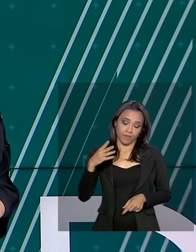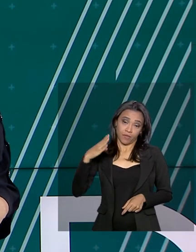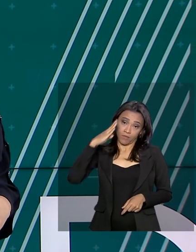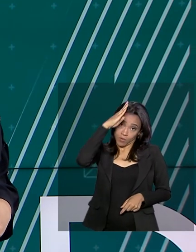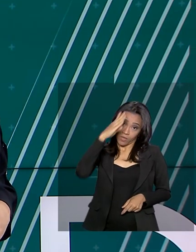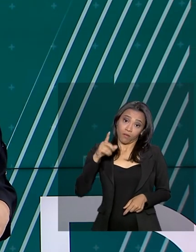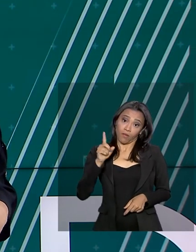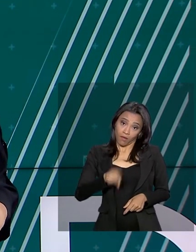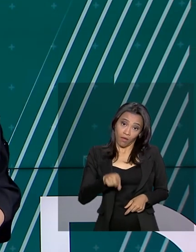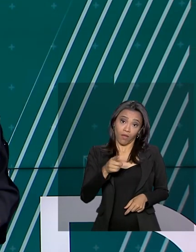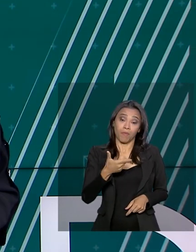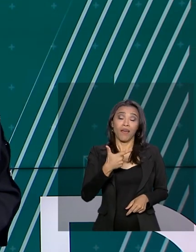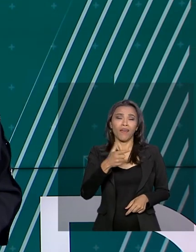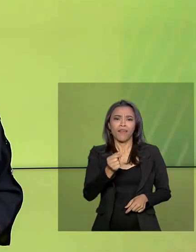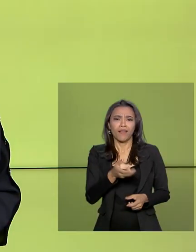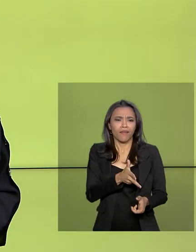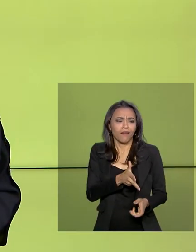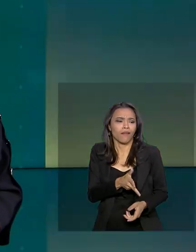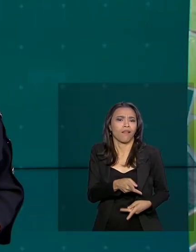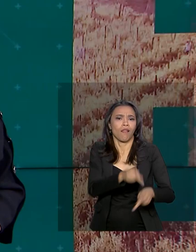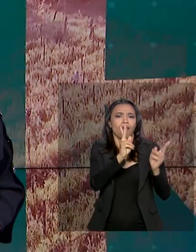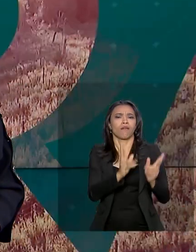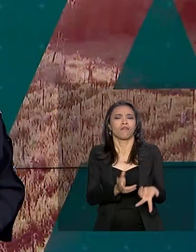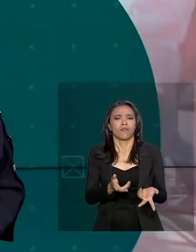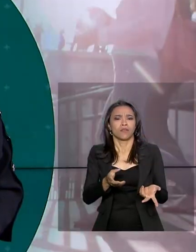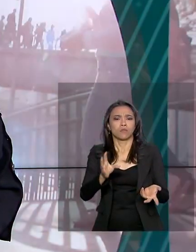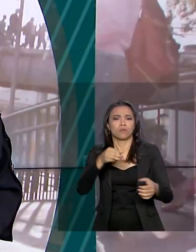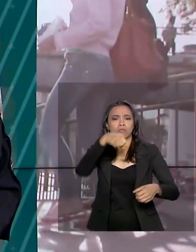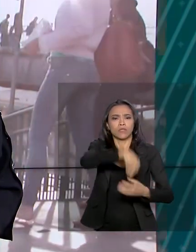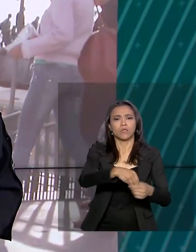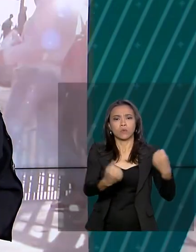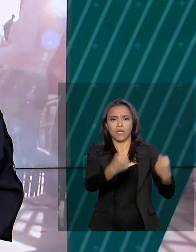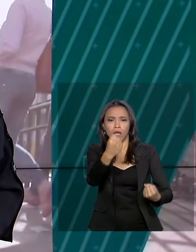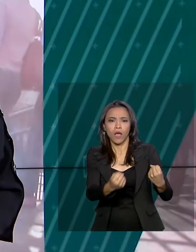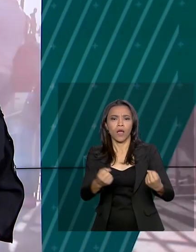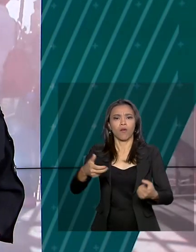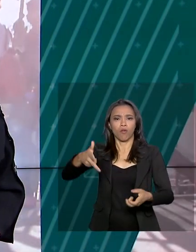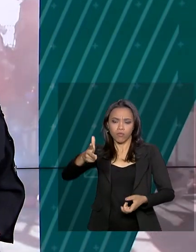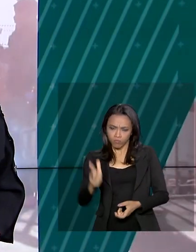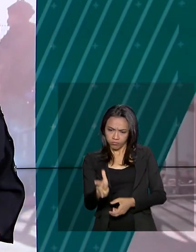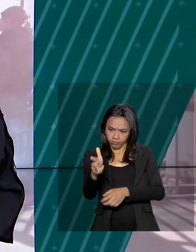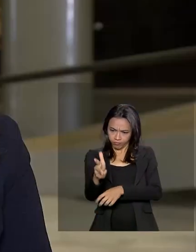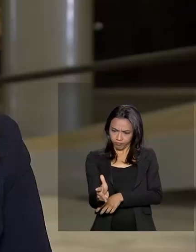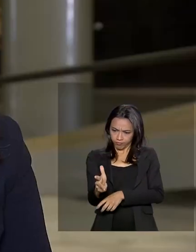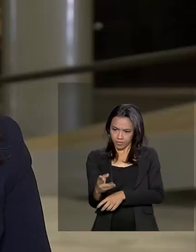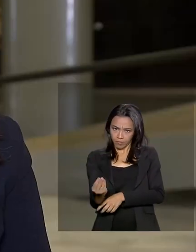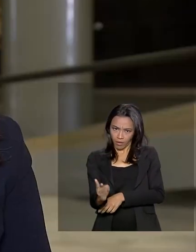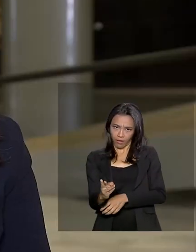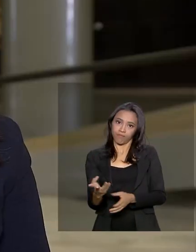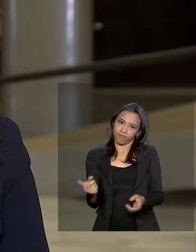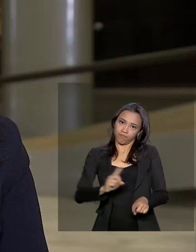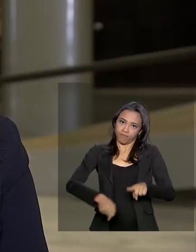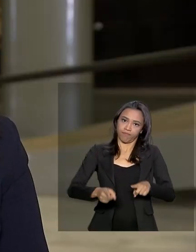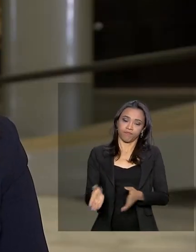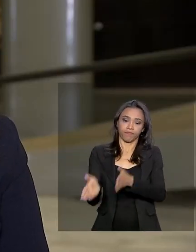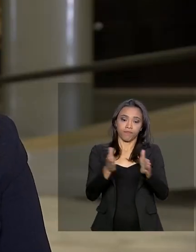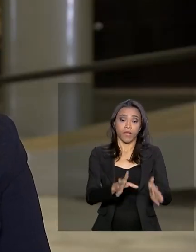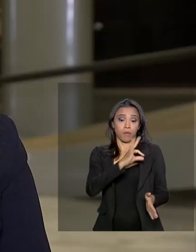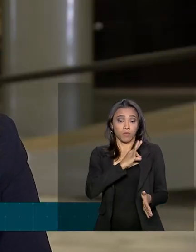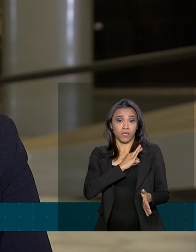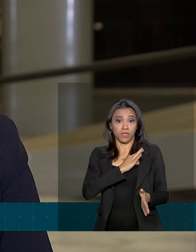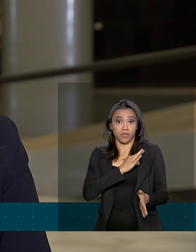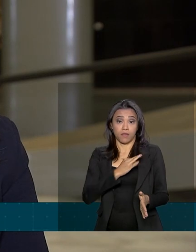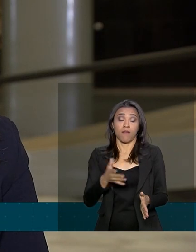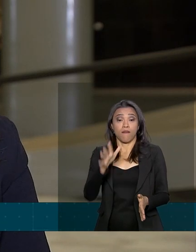equipamentos portáteis que ficam nas mãos ou nos carros dos policiais. A Polícia Rodoviária Federal